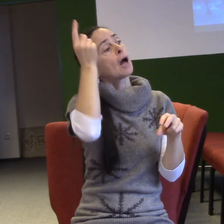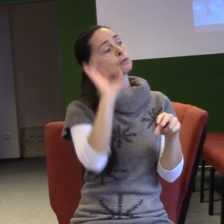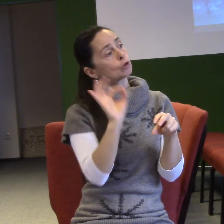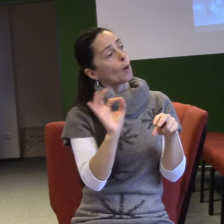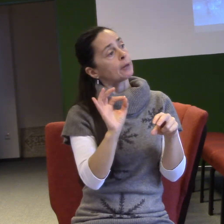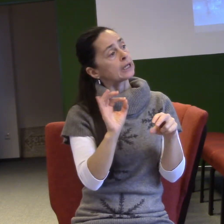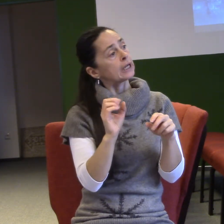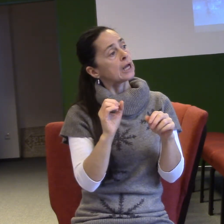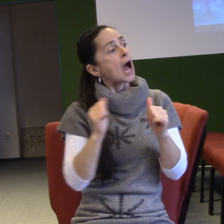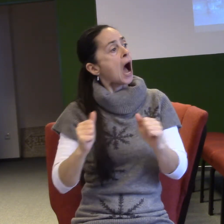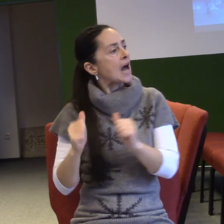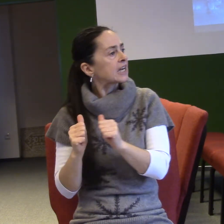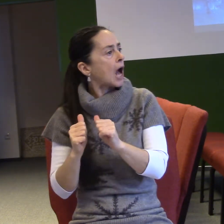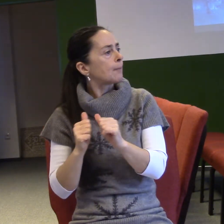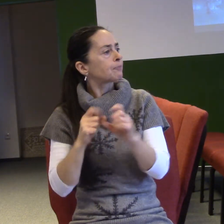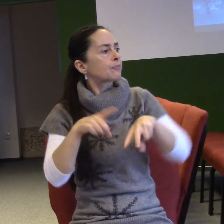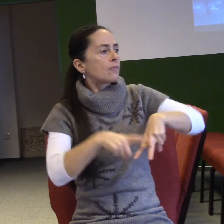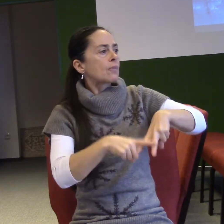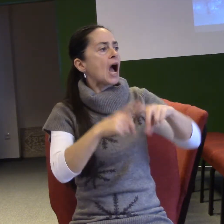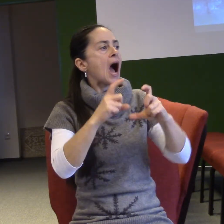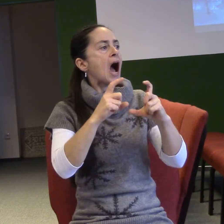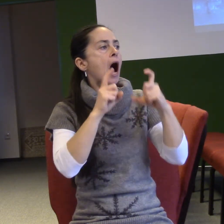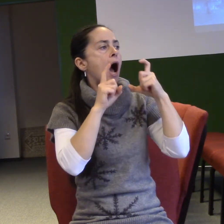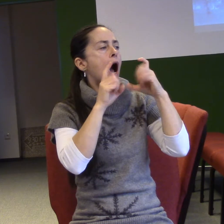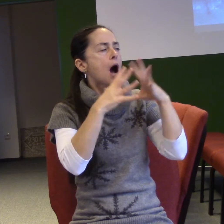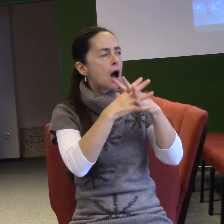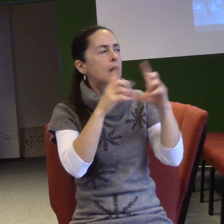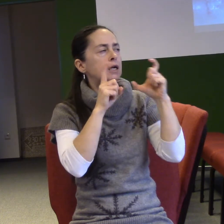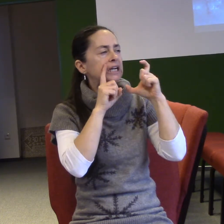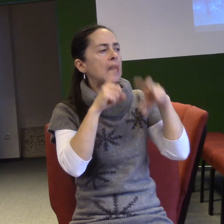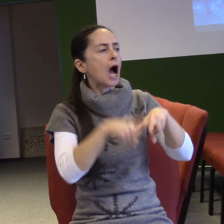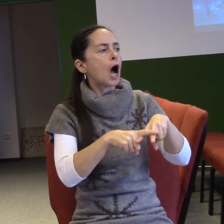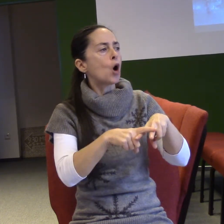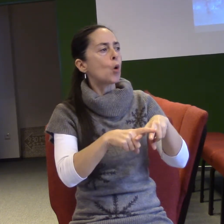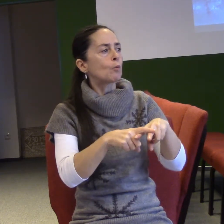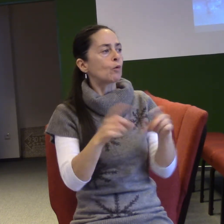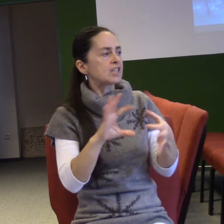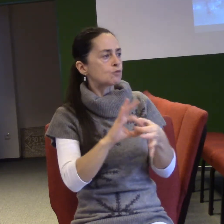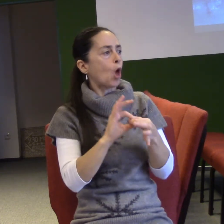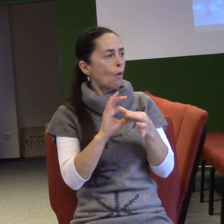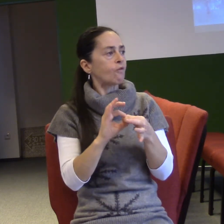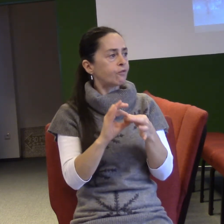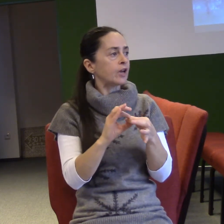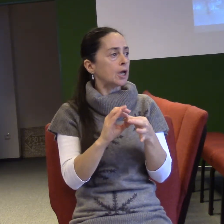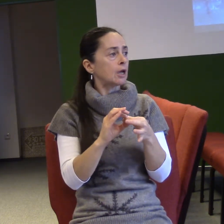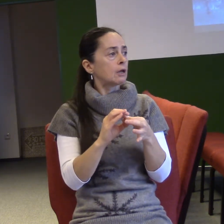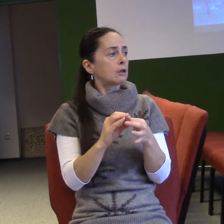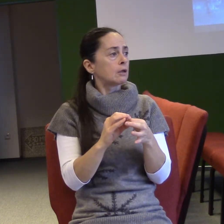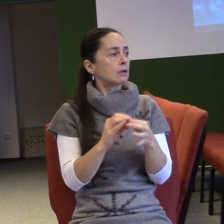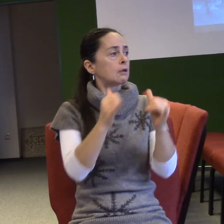nápad ho nepřežil, nebo on nepřežil ten nápad. Lidé si toho byli dobře vědomi a proto měli takové dvě opatření pro